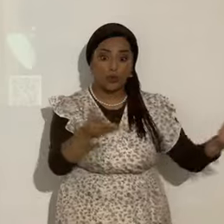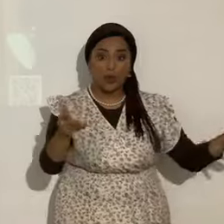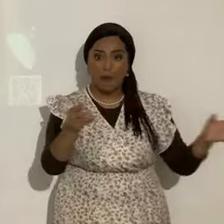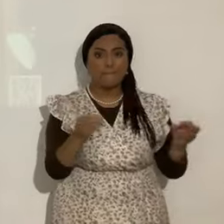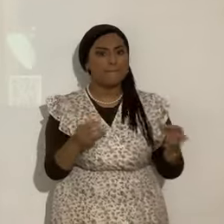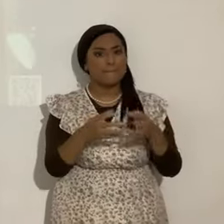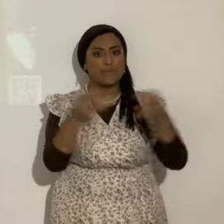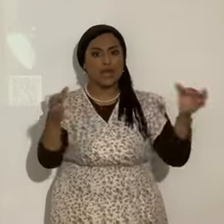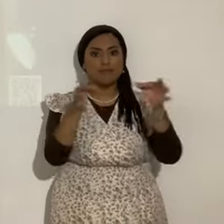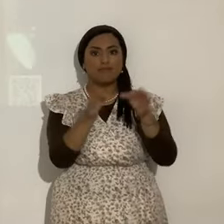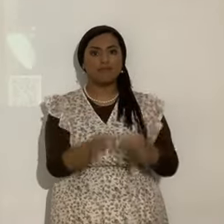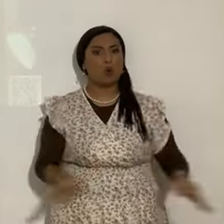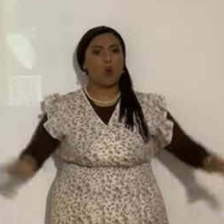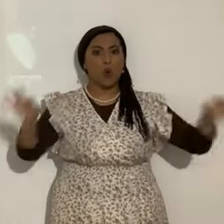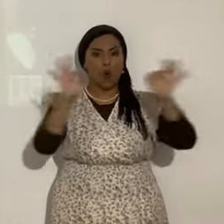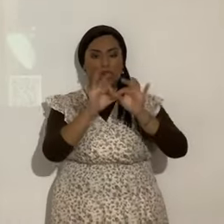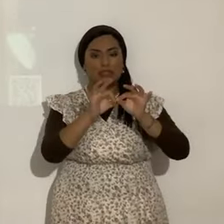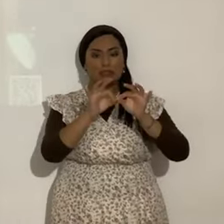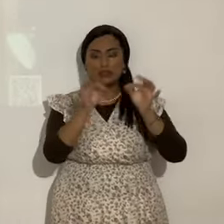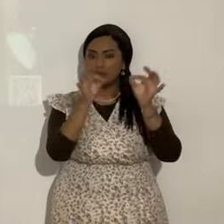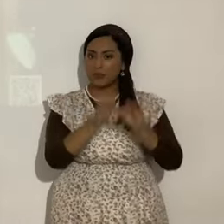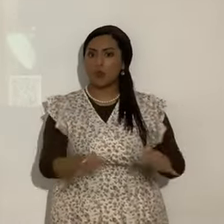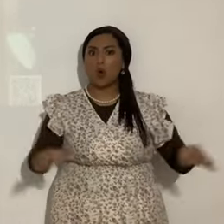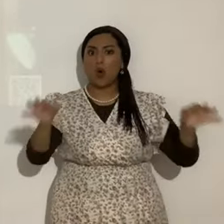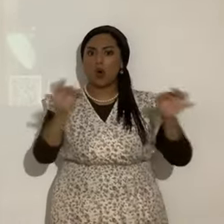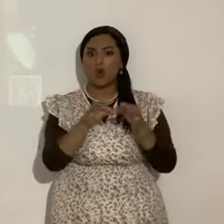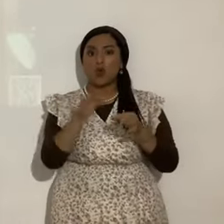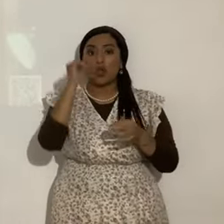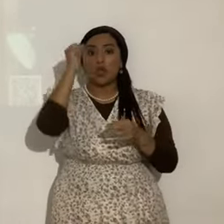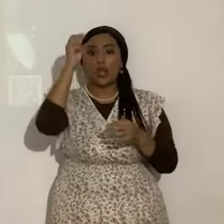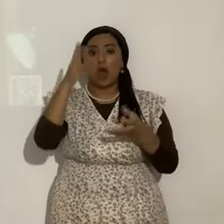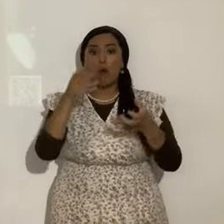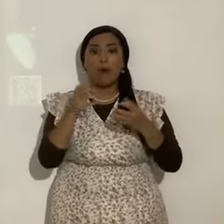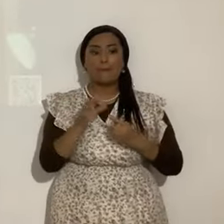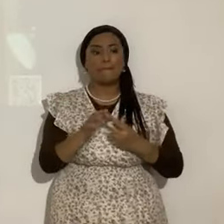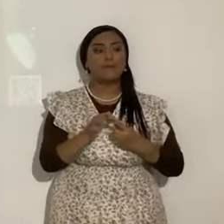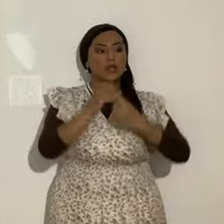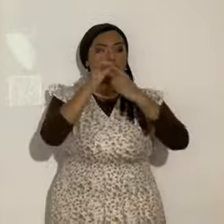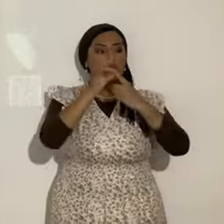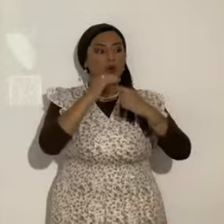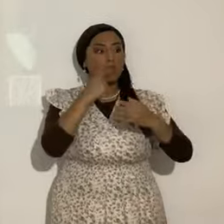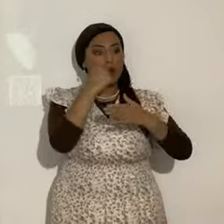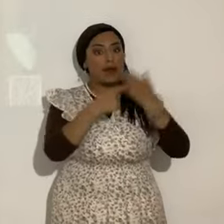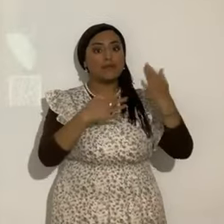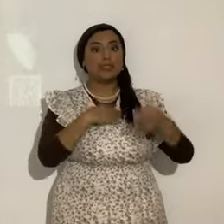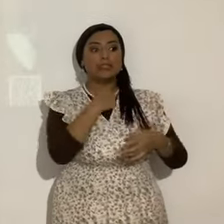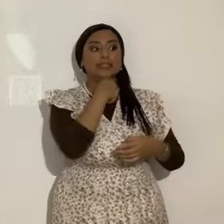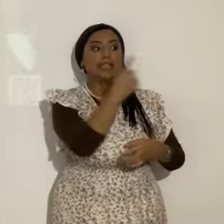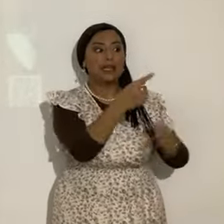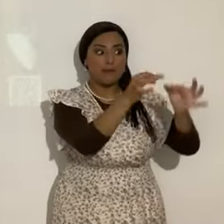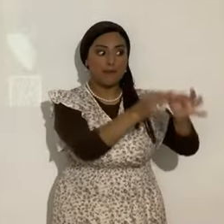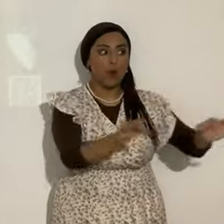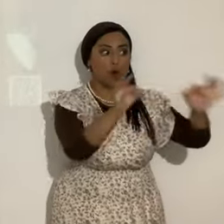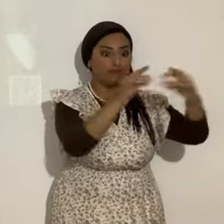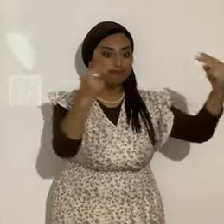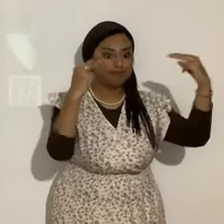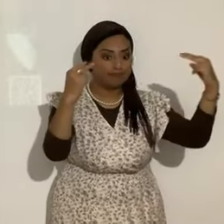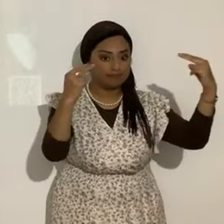importante. Bueno, todo lo de él es importante. quería darle realce a sus palabras. Yahshua. Bendito es su nombre. Ahora atención.